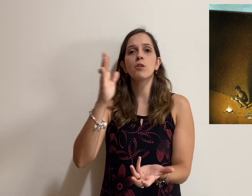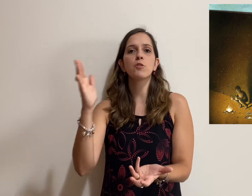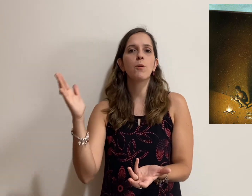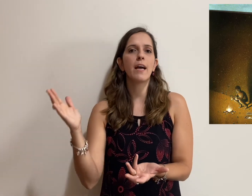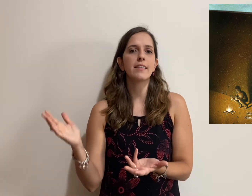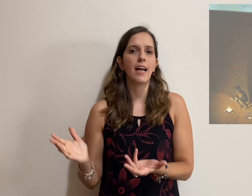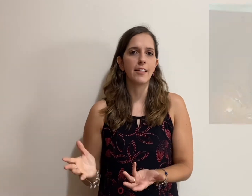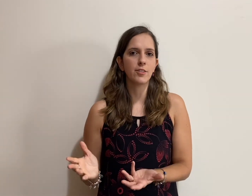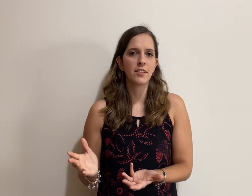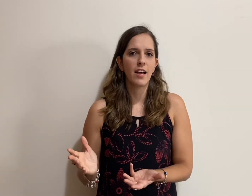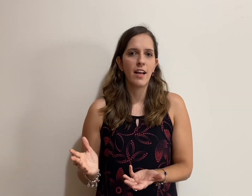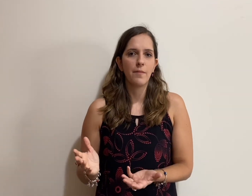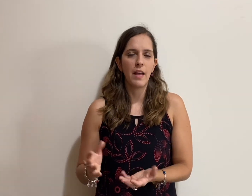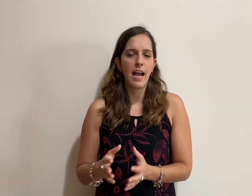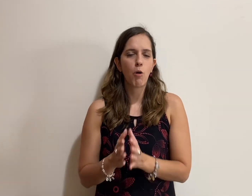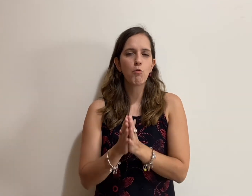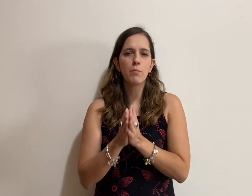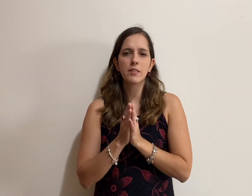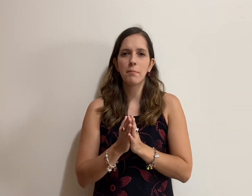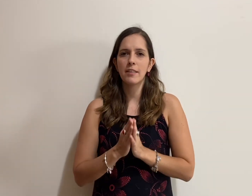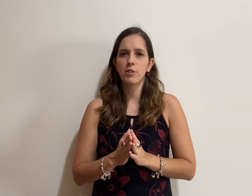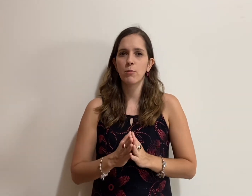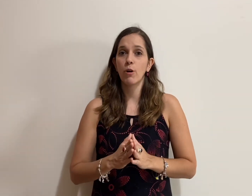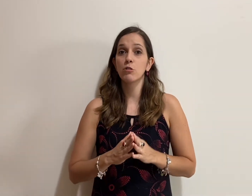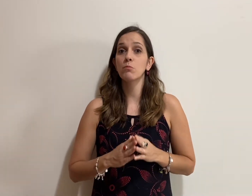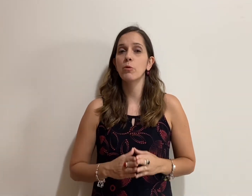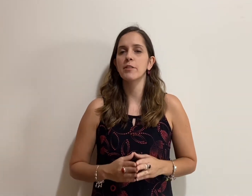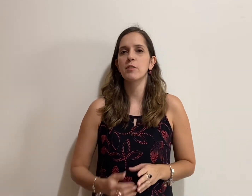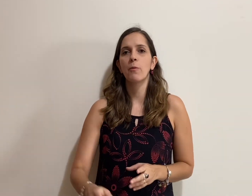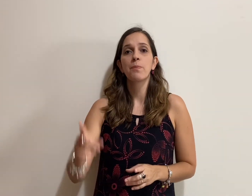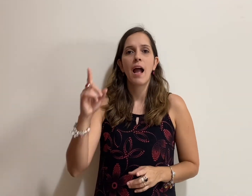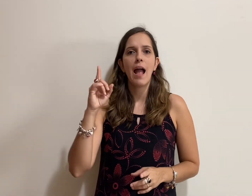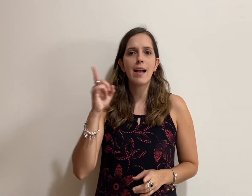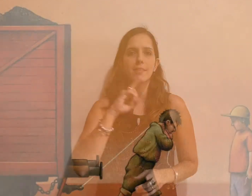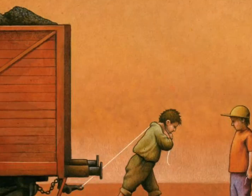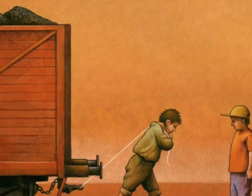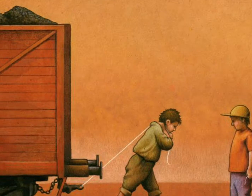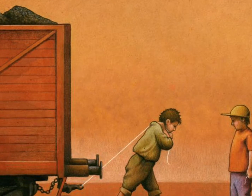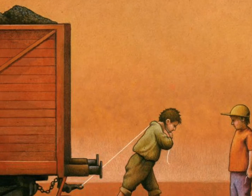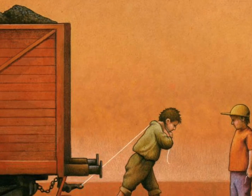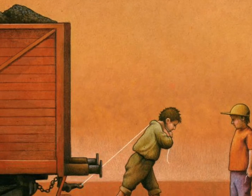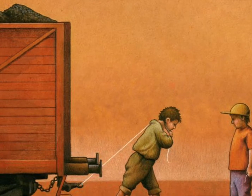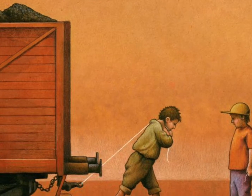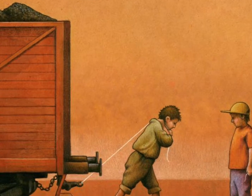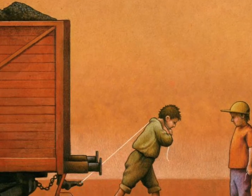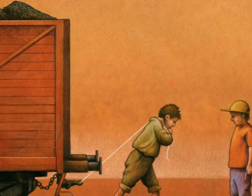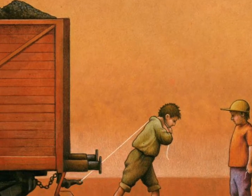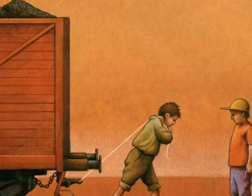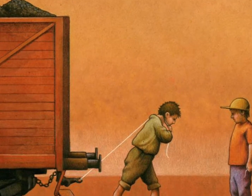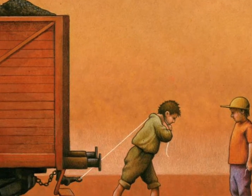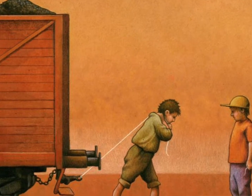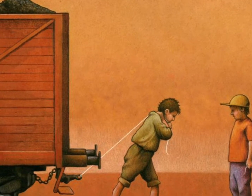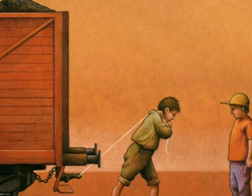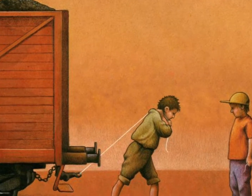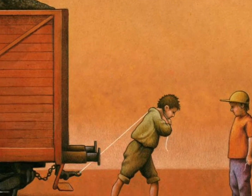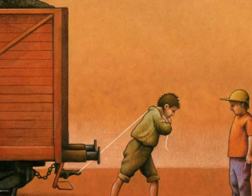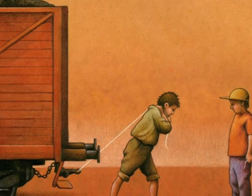polaridades. Algumas imagens eu gosto muito. Então, essa que está aparecendo aí na telinha para vocês, que é da